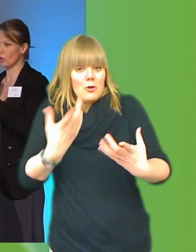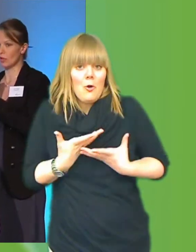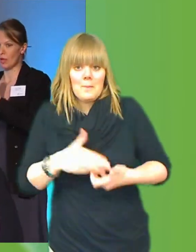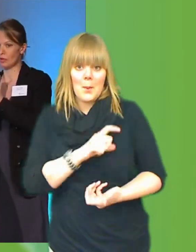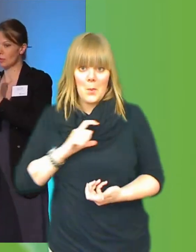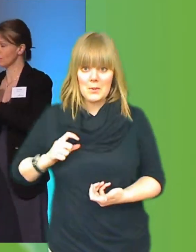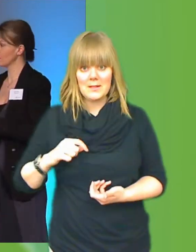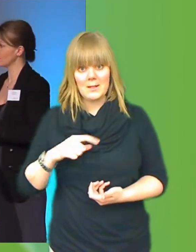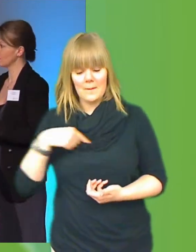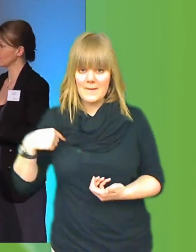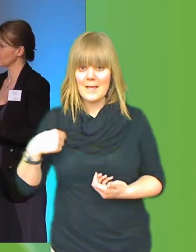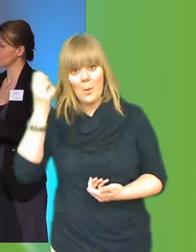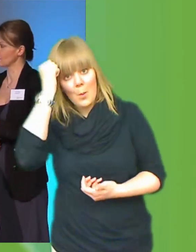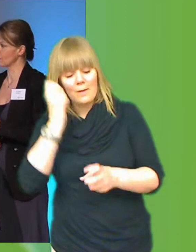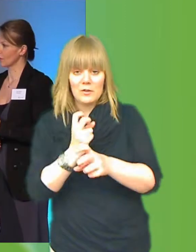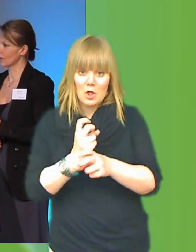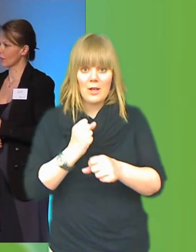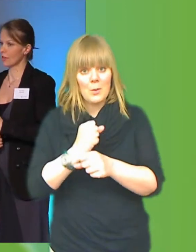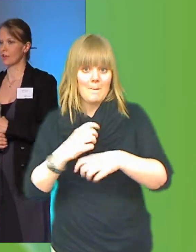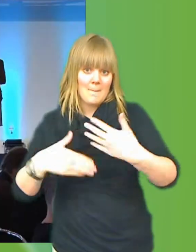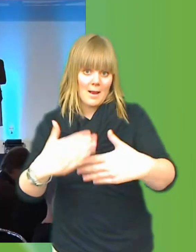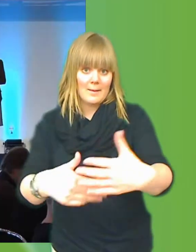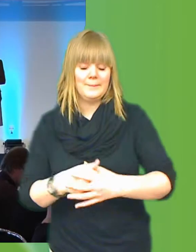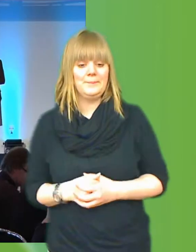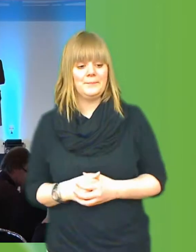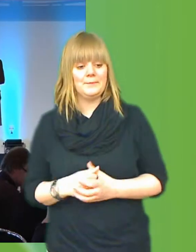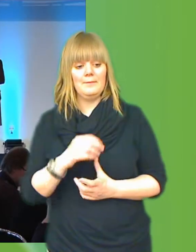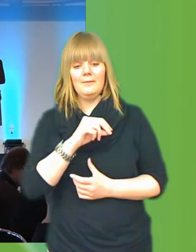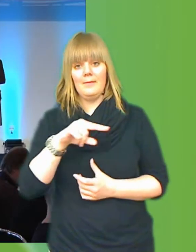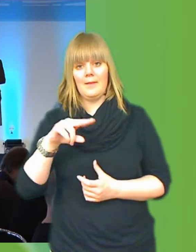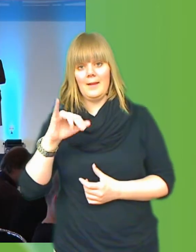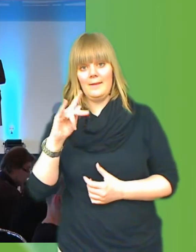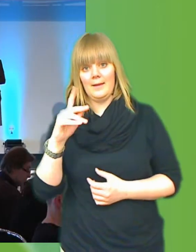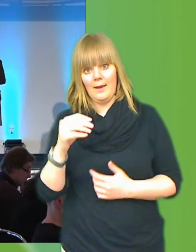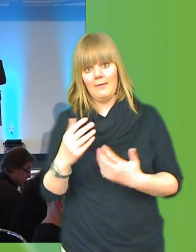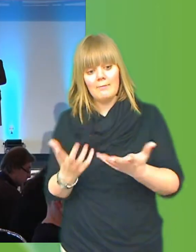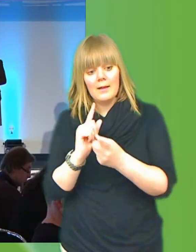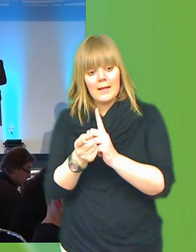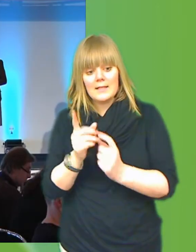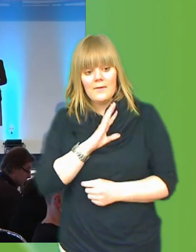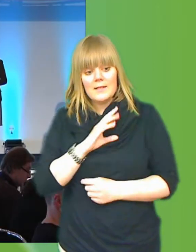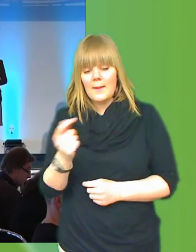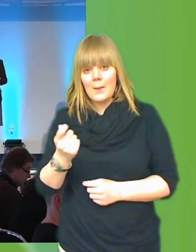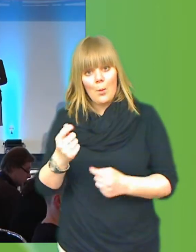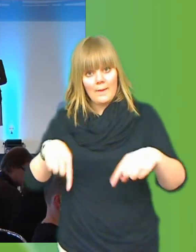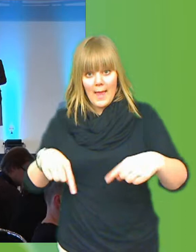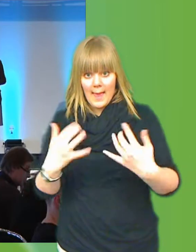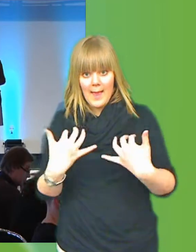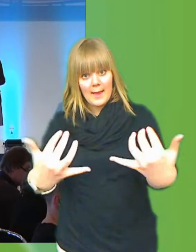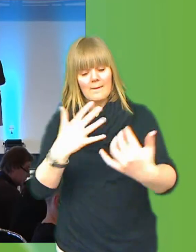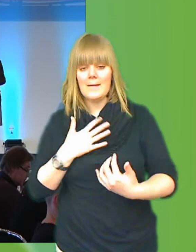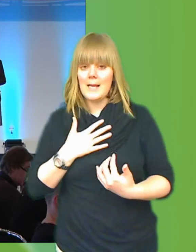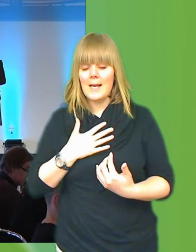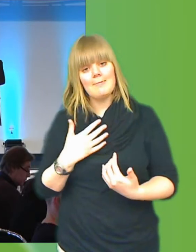Så kan vi ta det med oss. Vi ska se om det finns någon här som sitter och har något som ni vill skicka med redan nu. Som ett